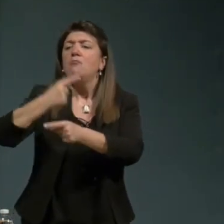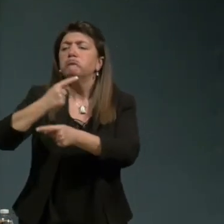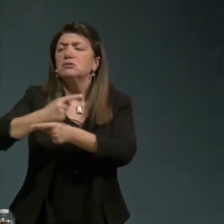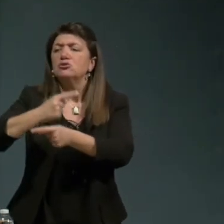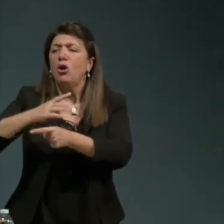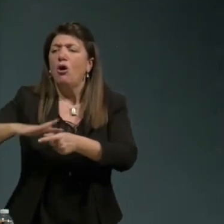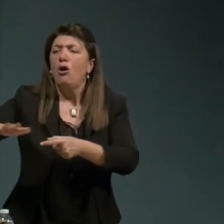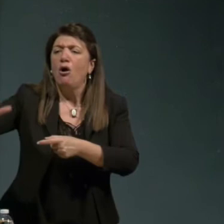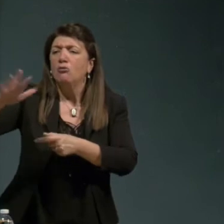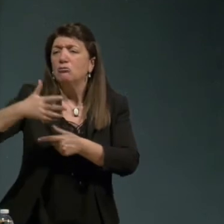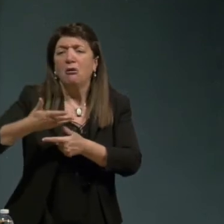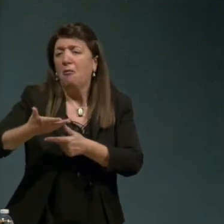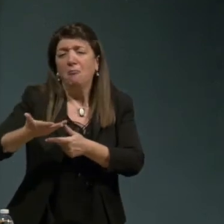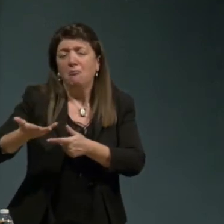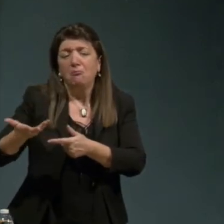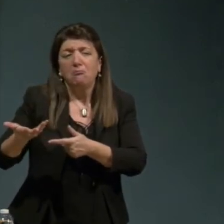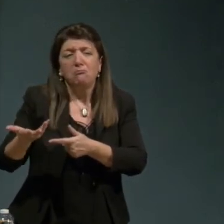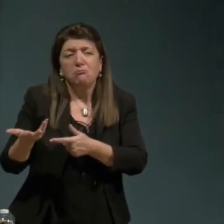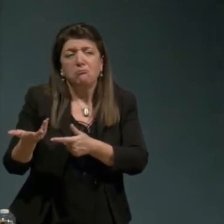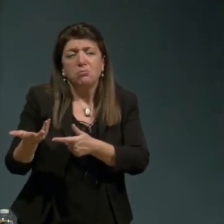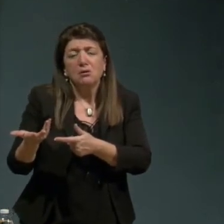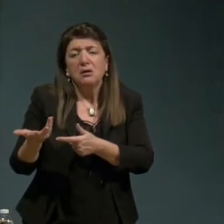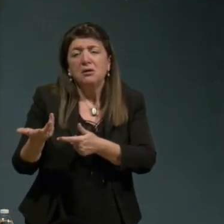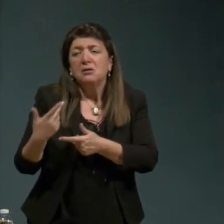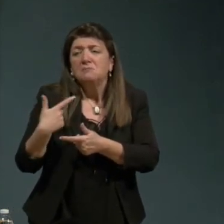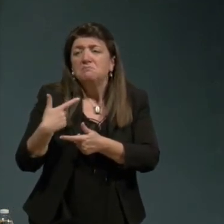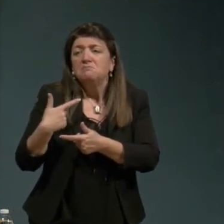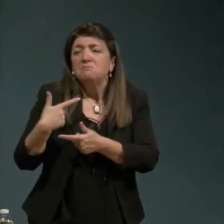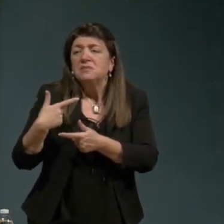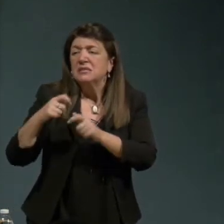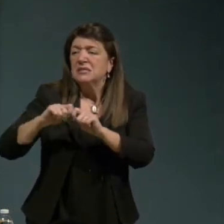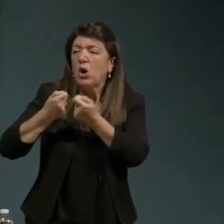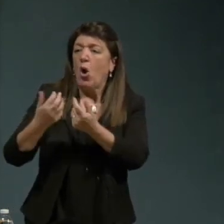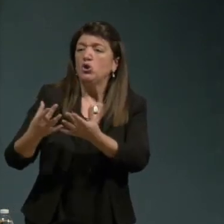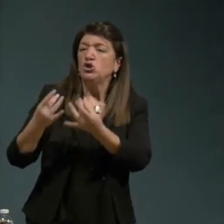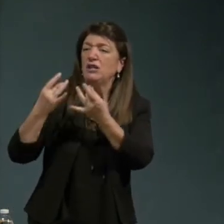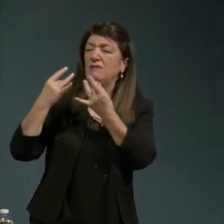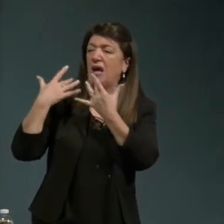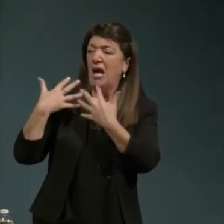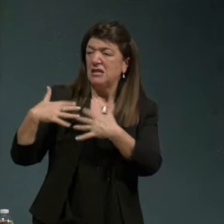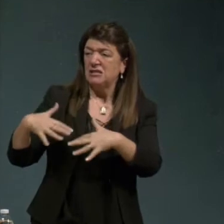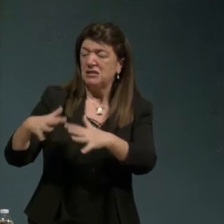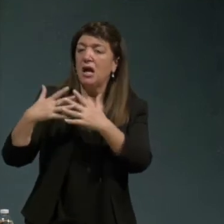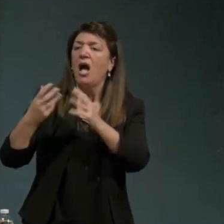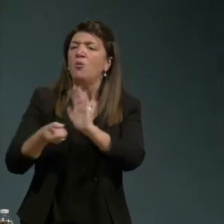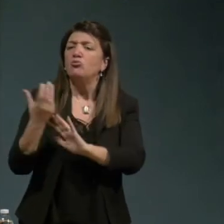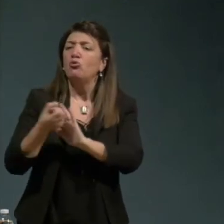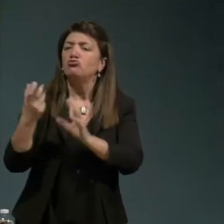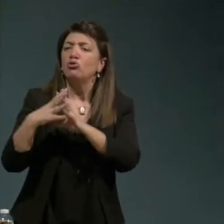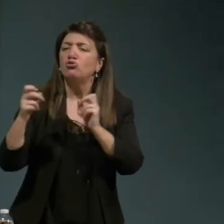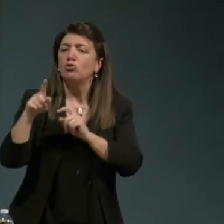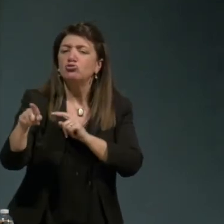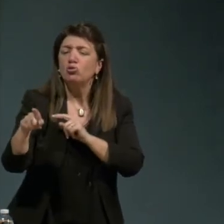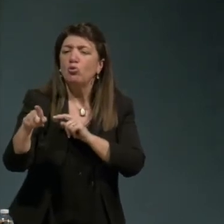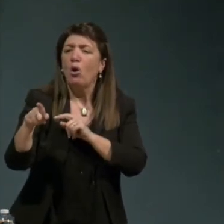che sono nocivi e anche prodotti industriali con